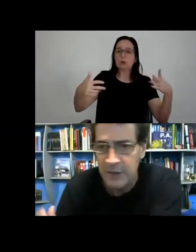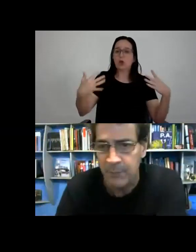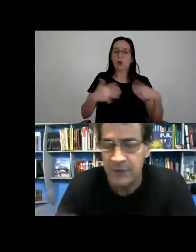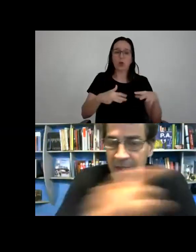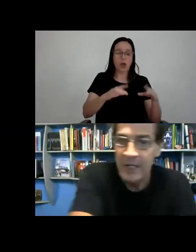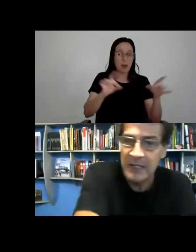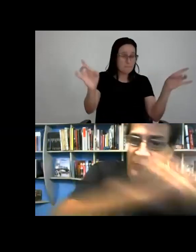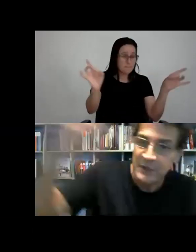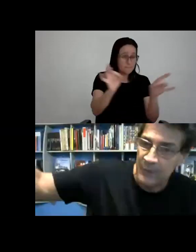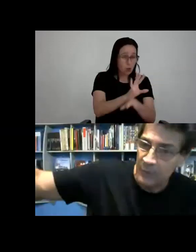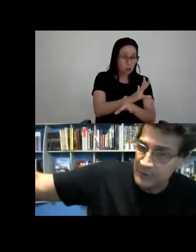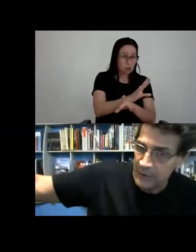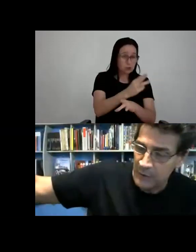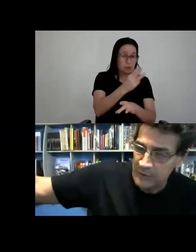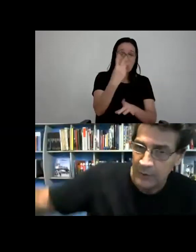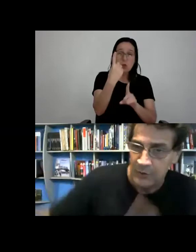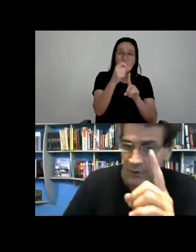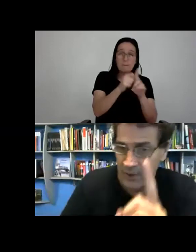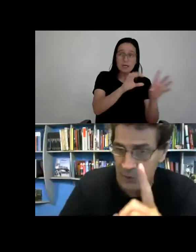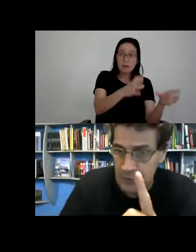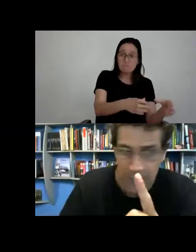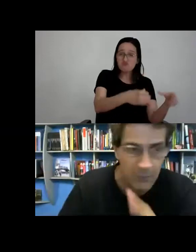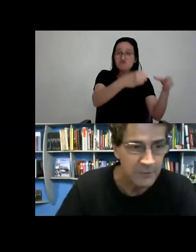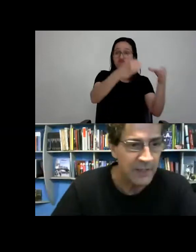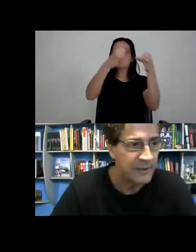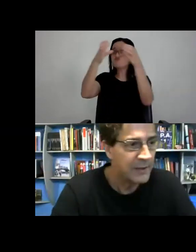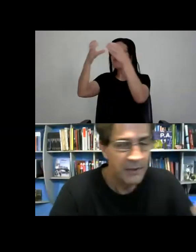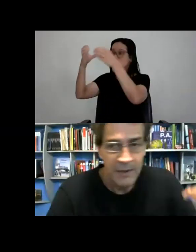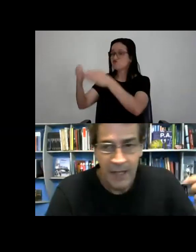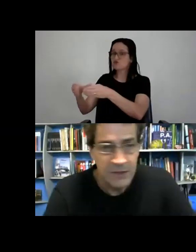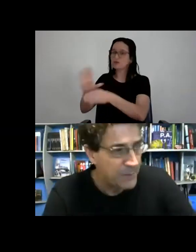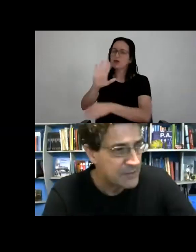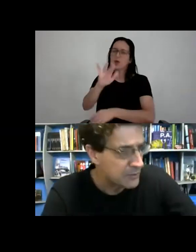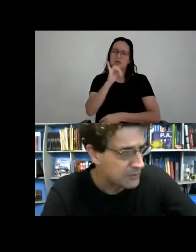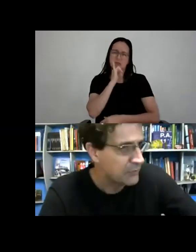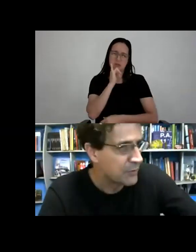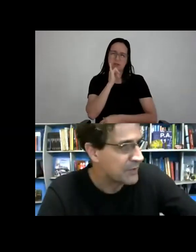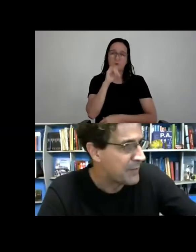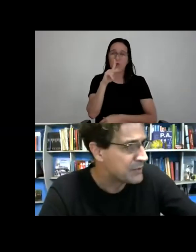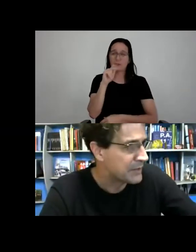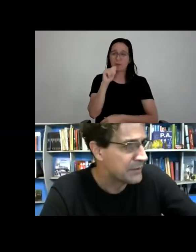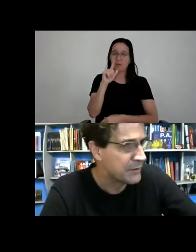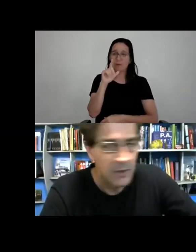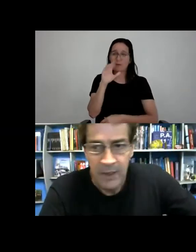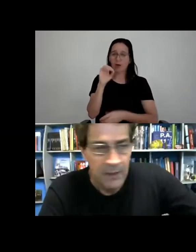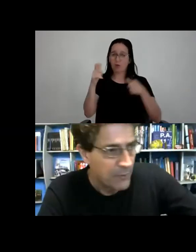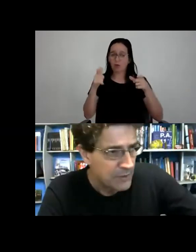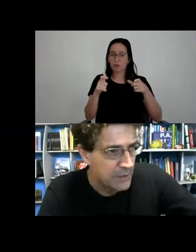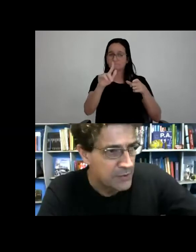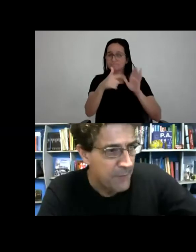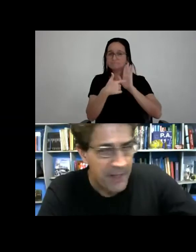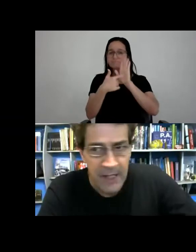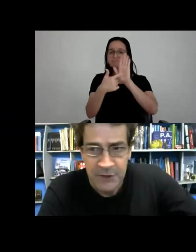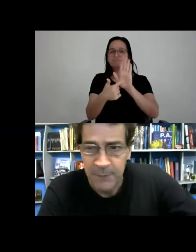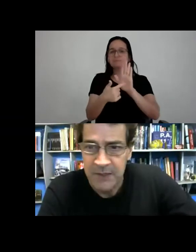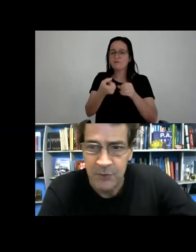30 dias depois, esse festival inteiro montar lá. Estou dando o exemplo de um palco, tá? A gente apresentou... Estão vendo a imagem, aquela anterior? Volta